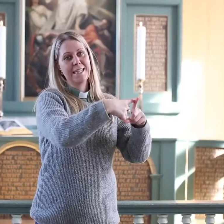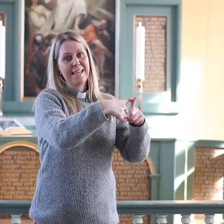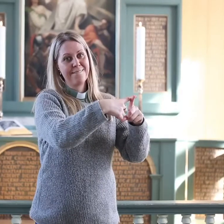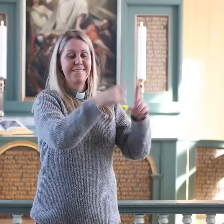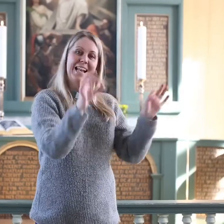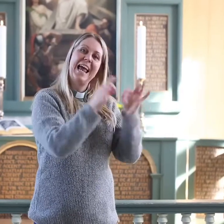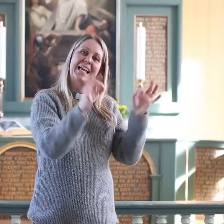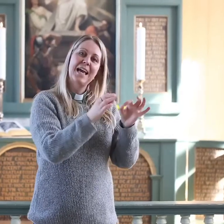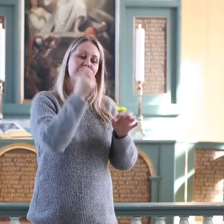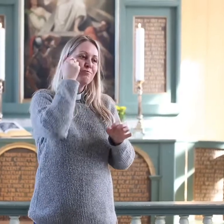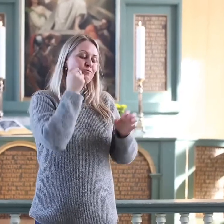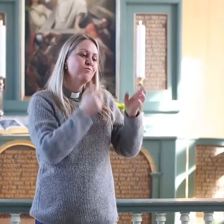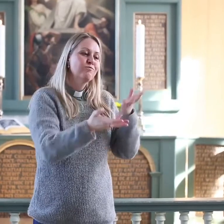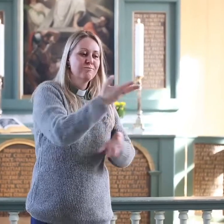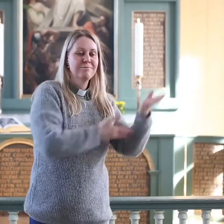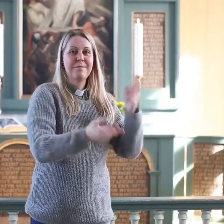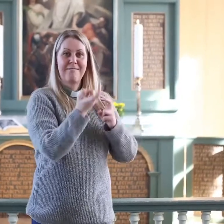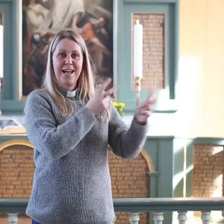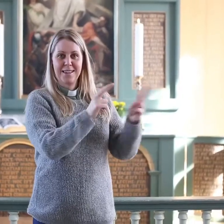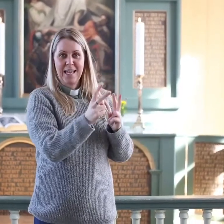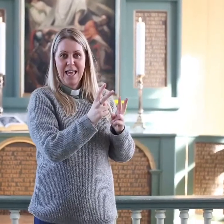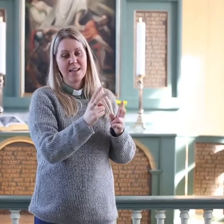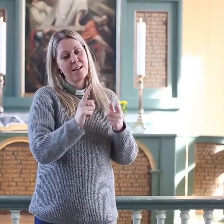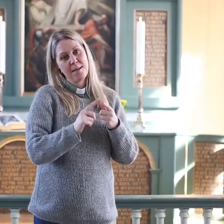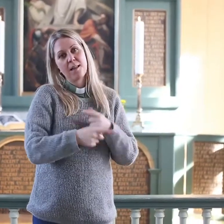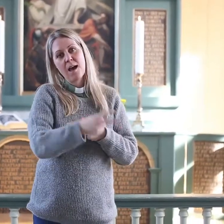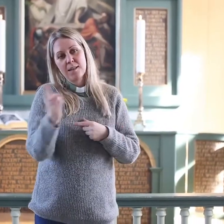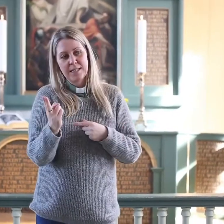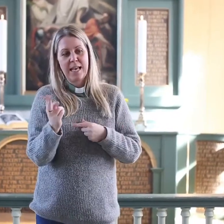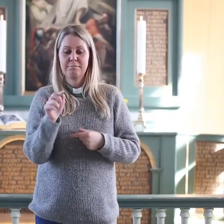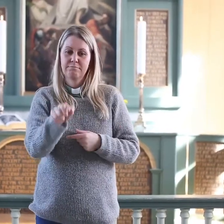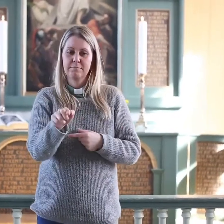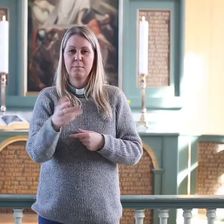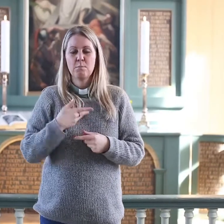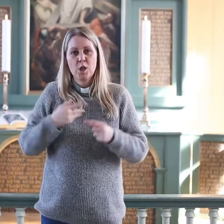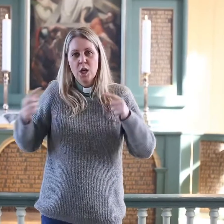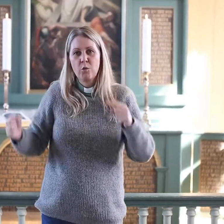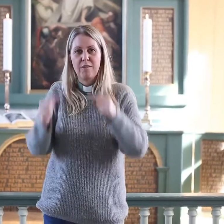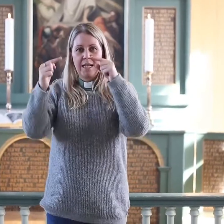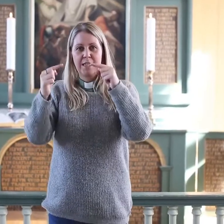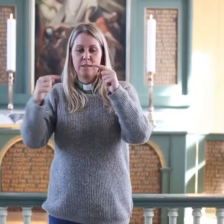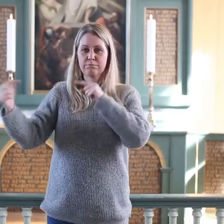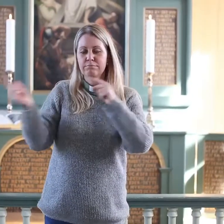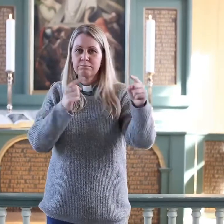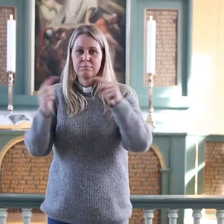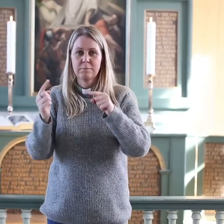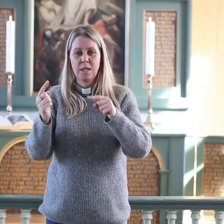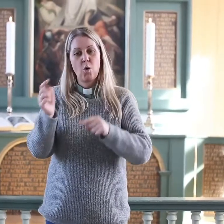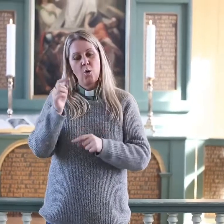leker, er gode mot hverandre. Og andre familier har mye konflikter og krangling.